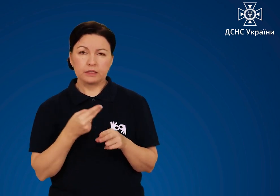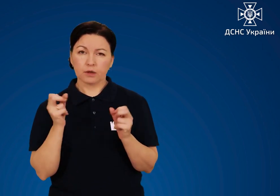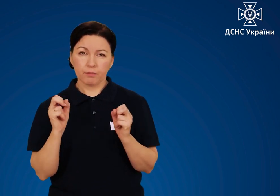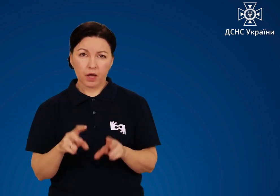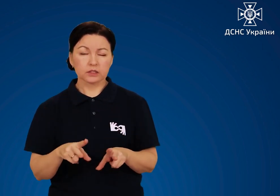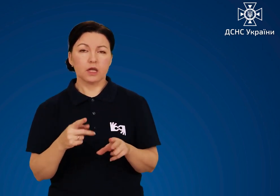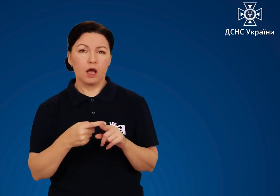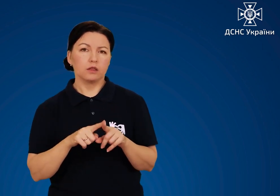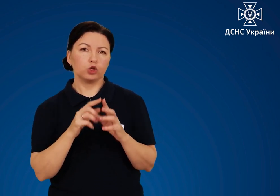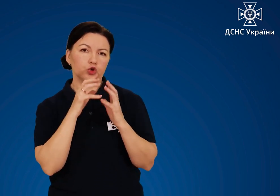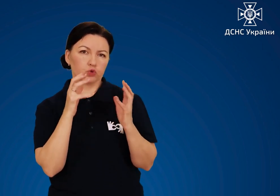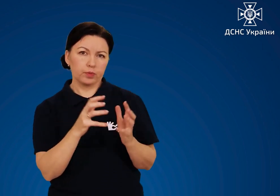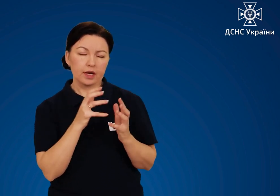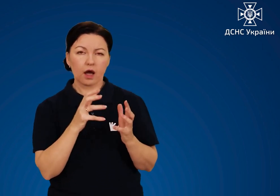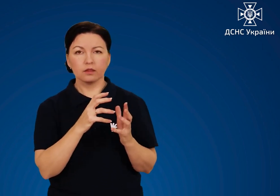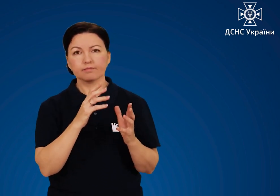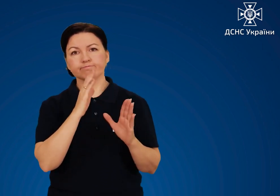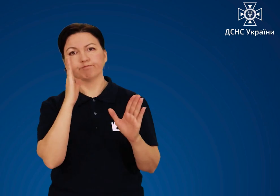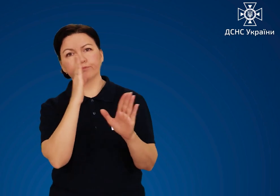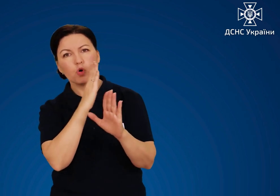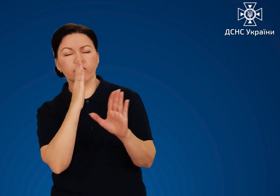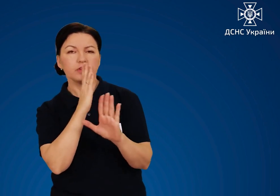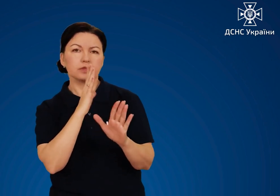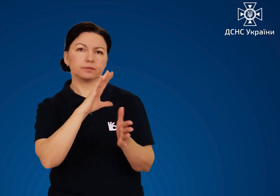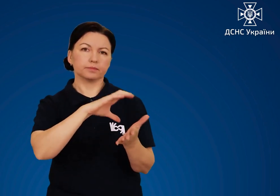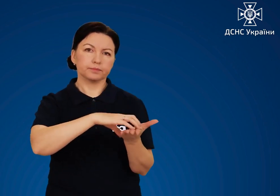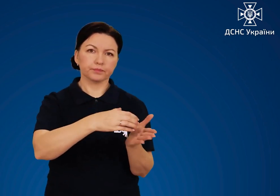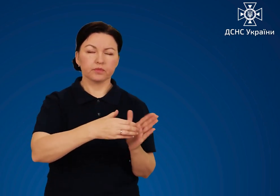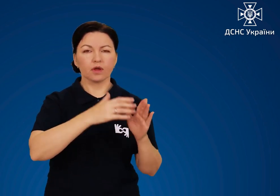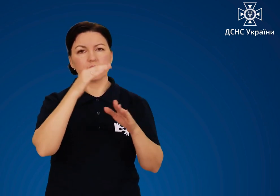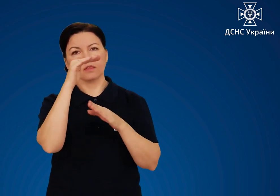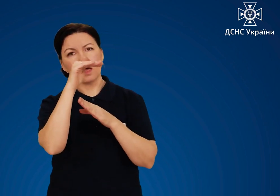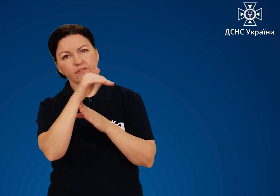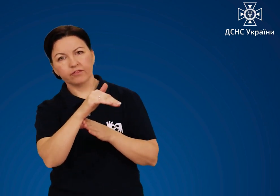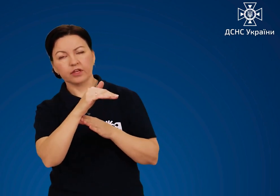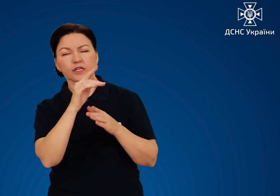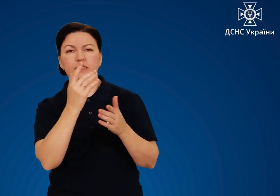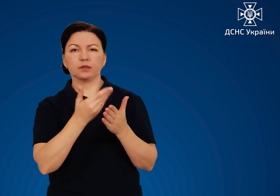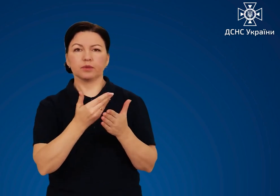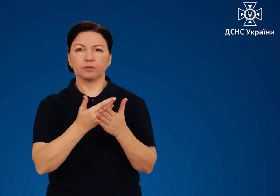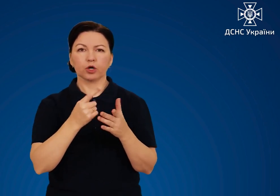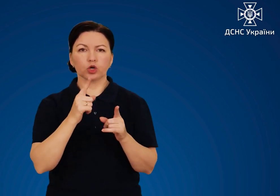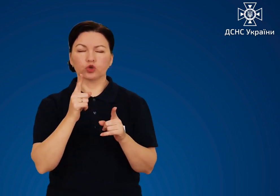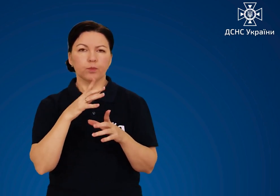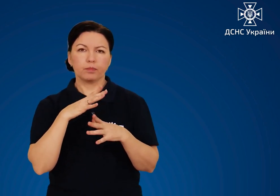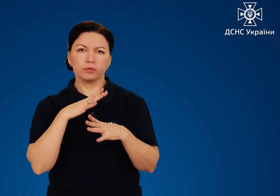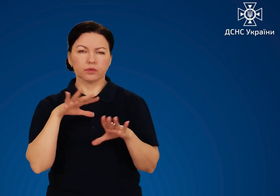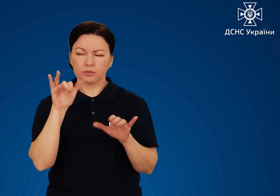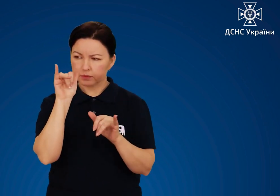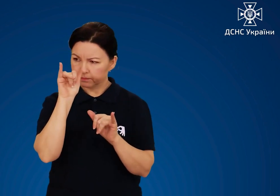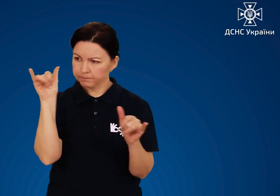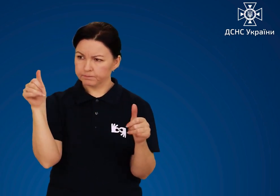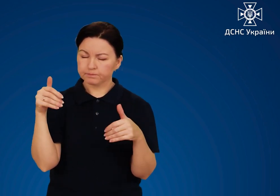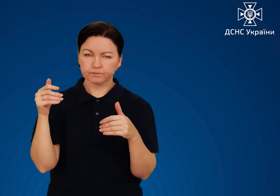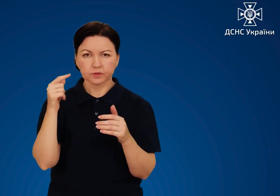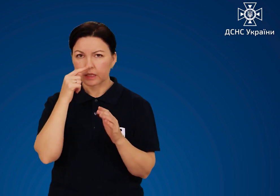Найбезпечніше зберігати у провітрюваній окремо розташованій зоні з навісом, з обмеженим